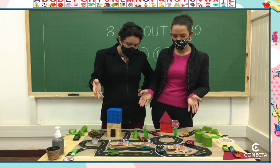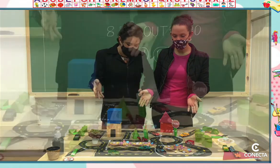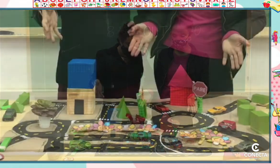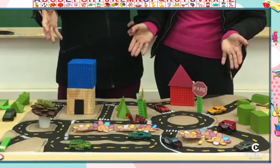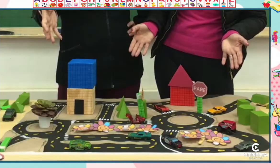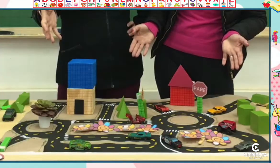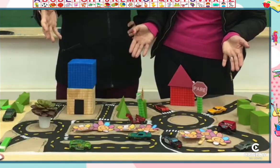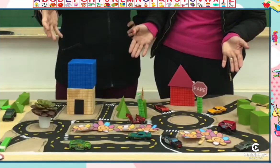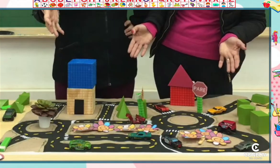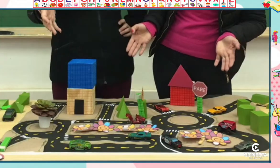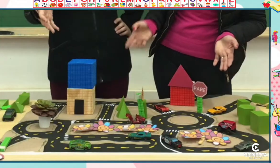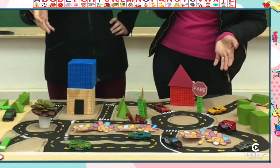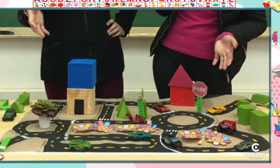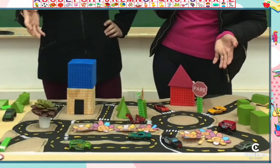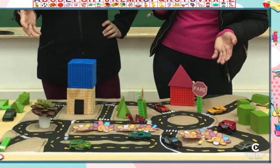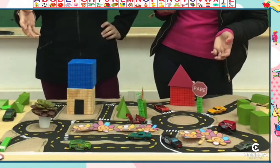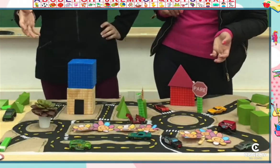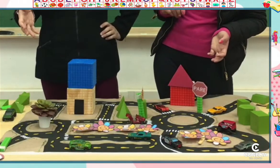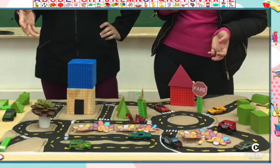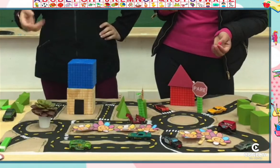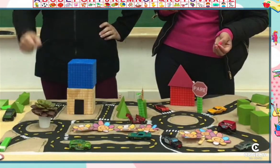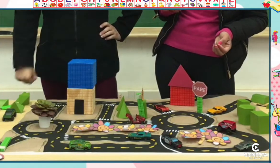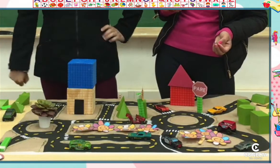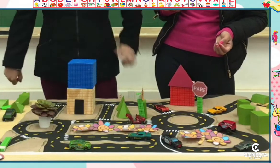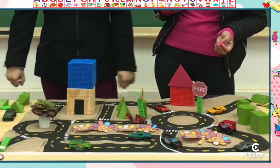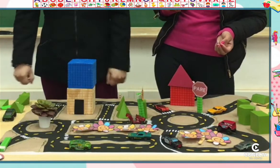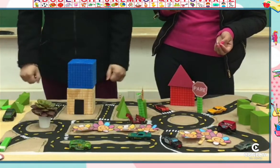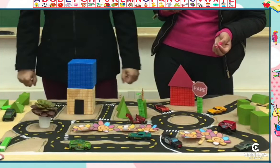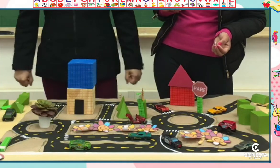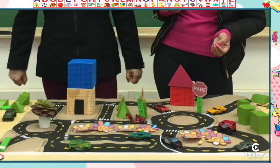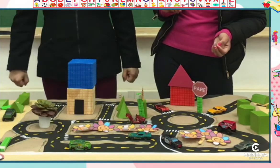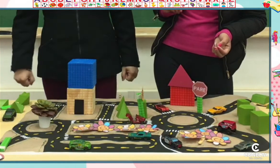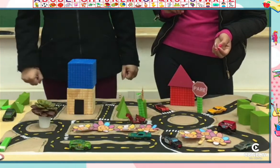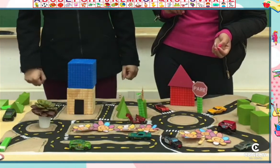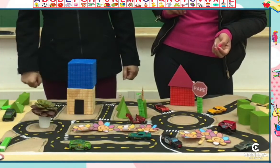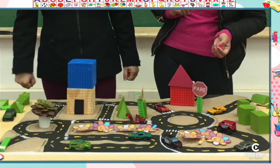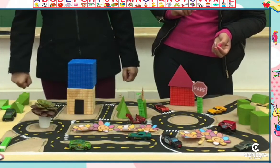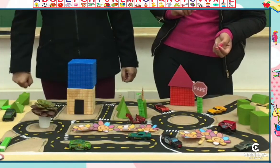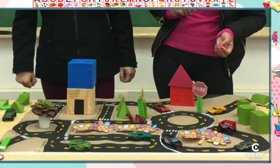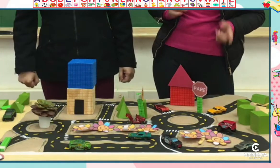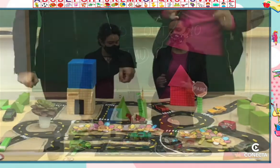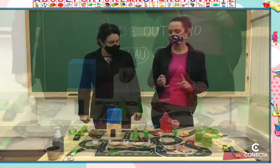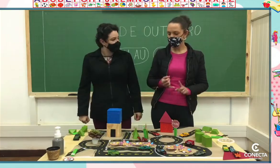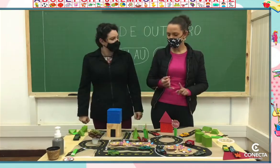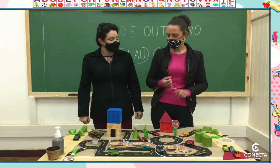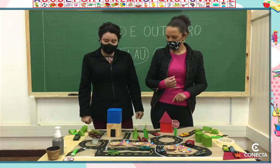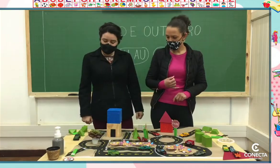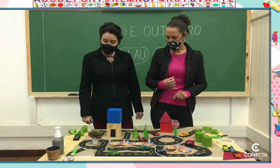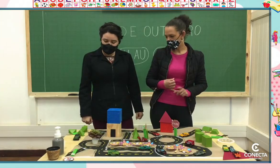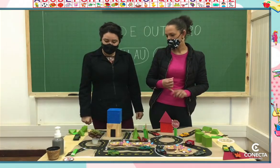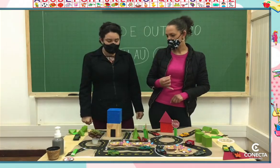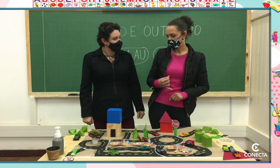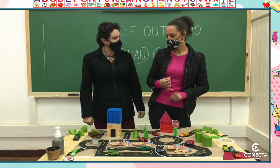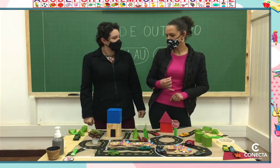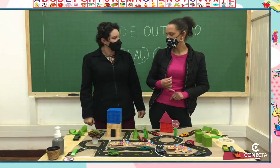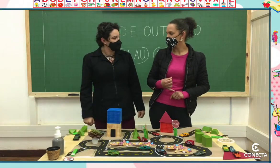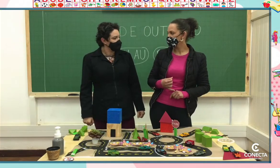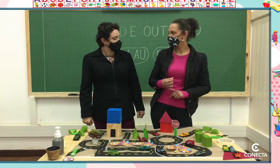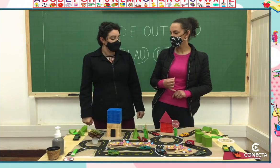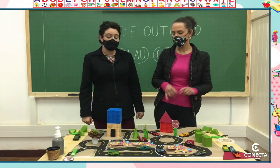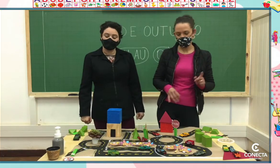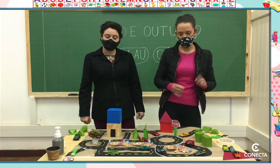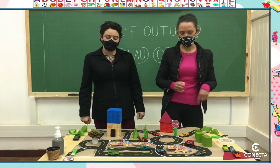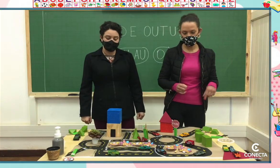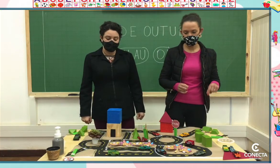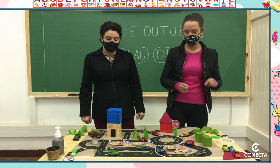minicidade? Agora é eles que vão ter que fazer o deles para o senhor da Lilian, então. Eles vão fazer a minicidade deles. Vão poder usar papelão,